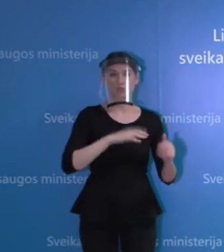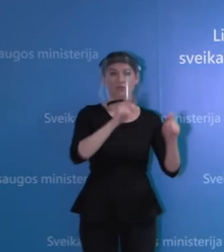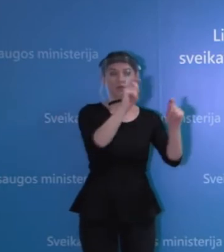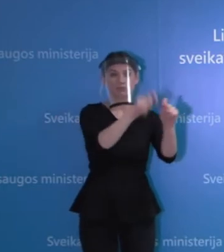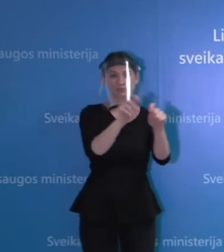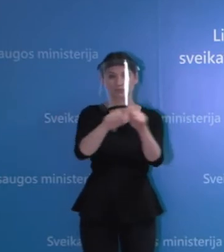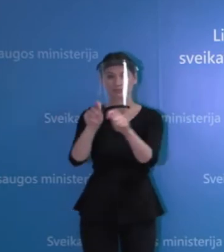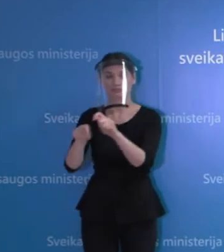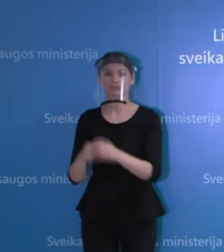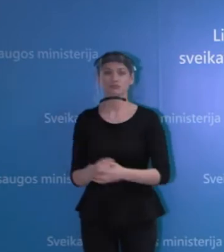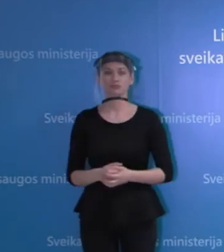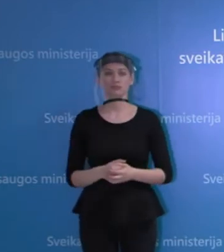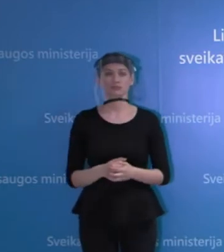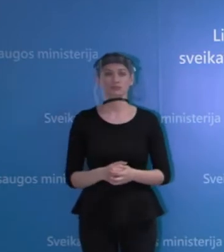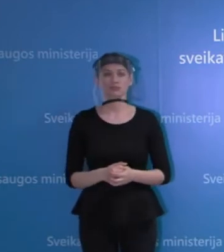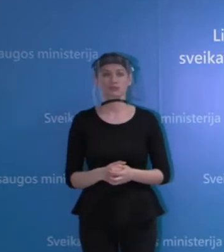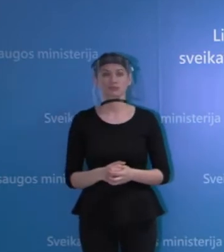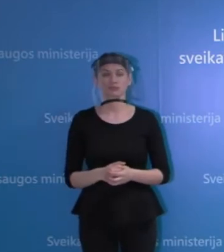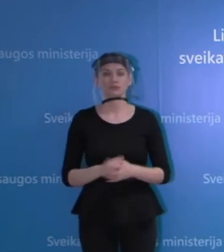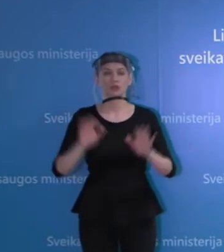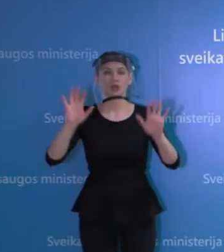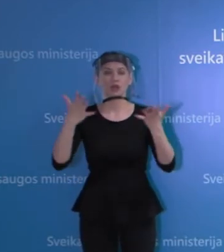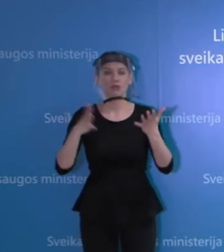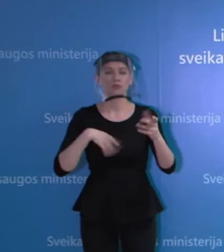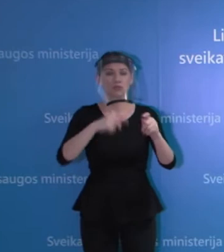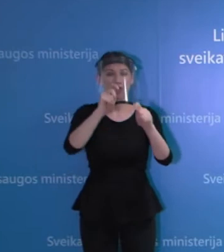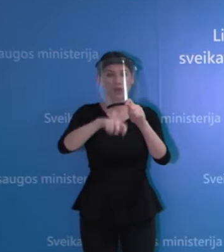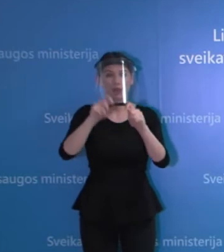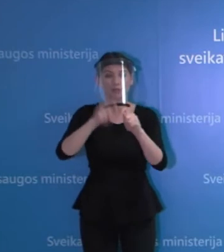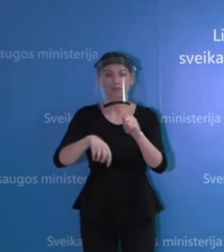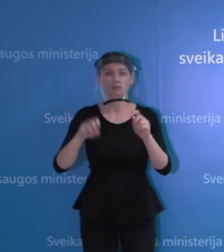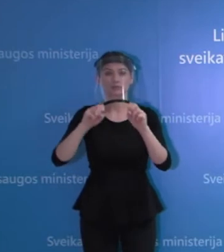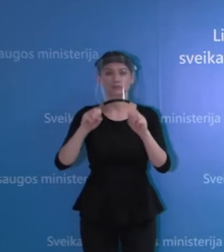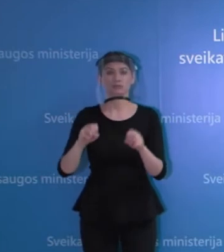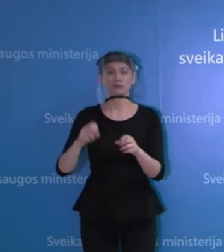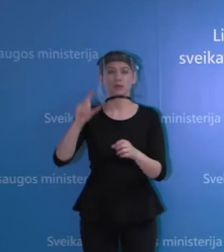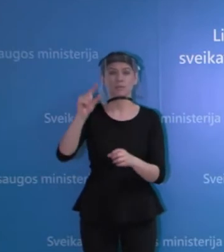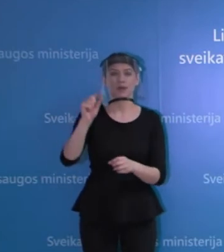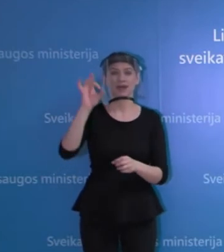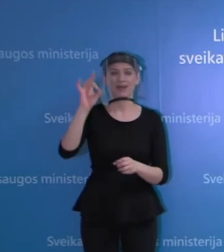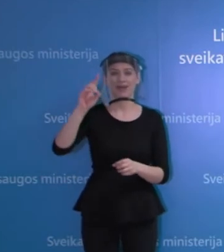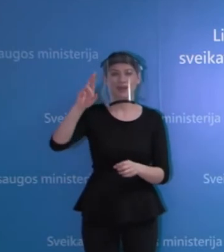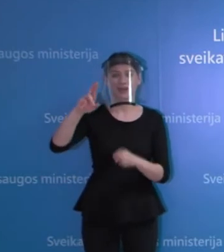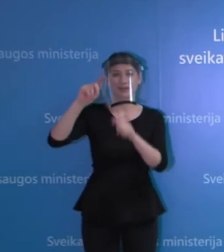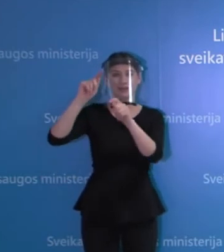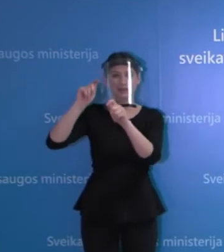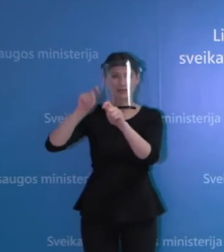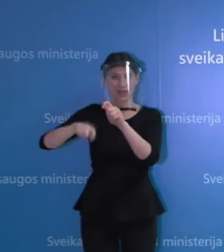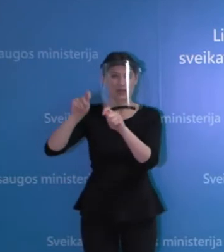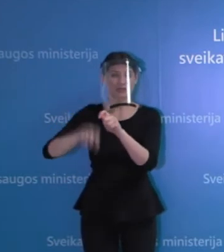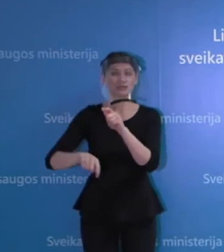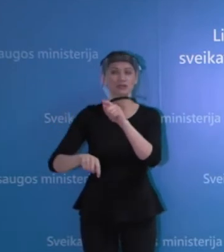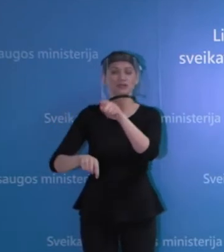gyventojų testavimas vyko įmant tiek tuos vadinamus PGR testus, tai yra tuos, kurie